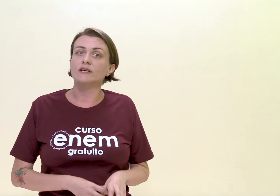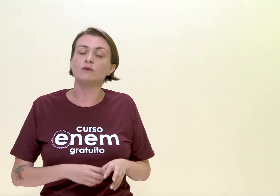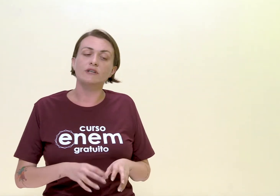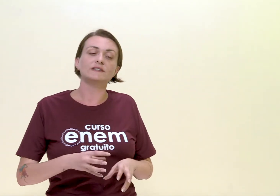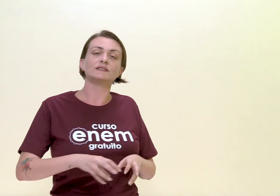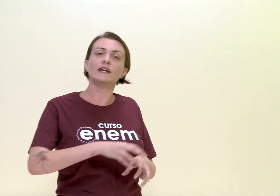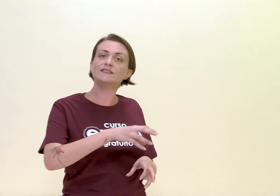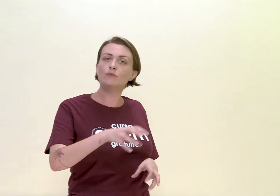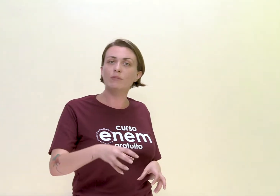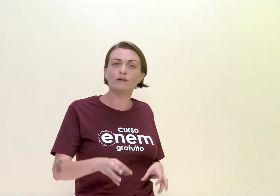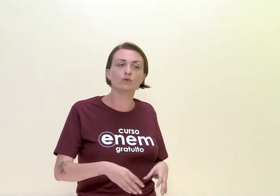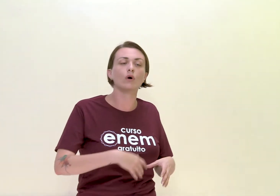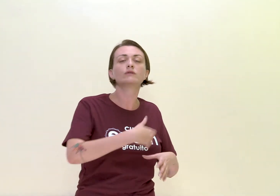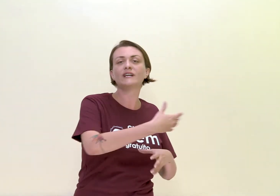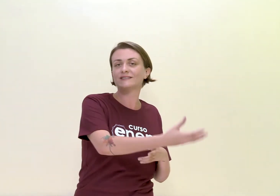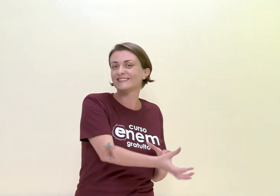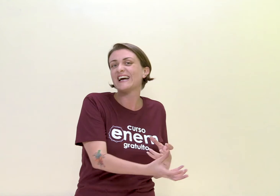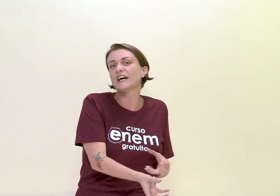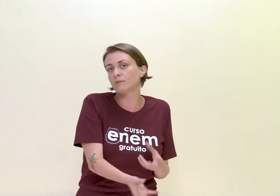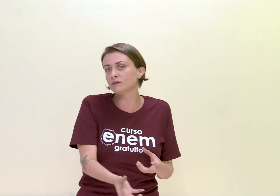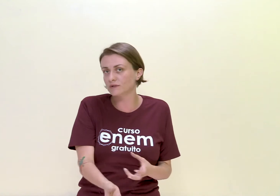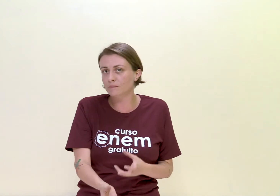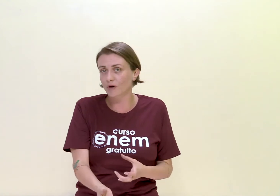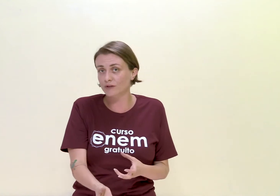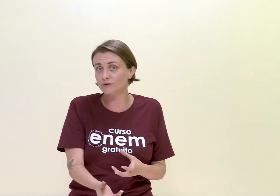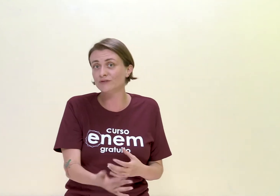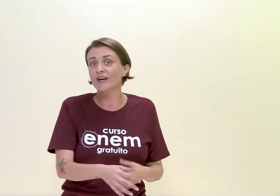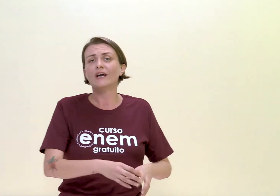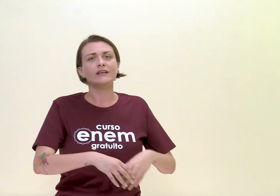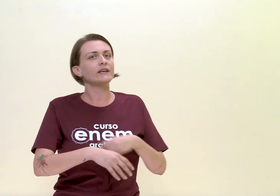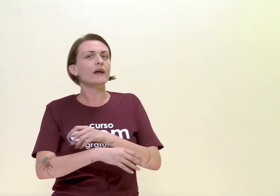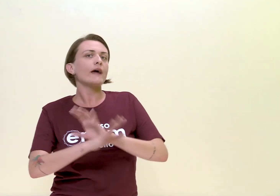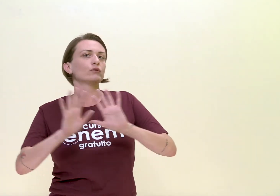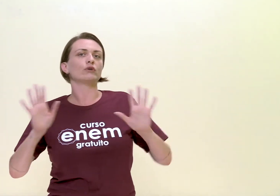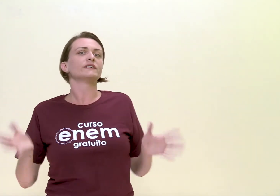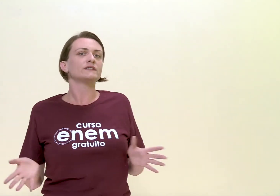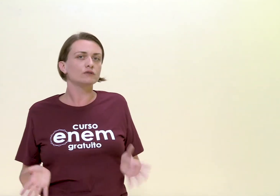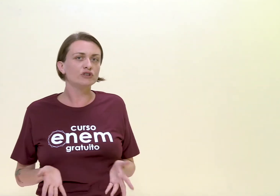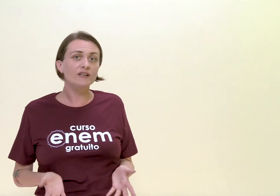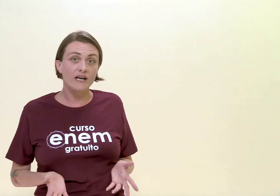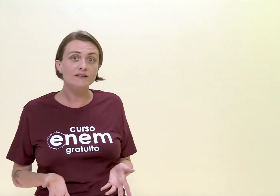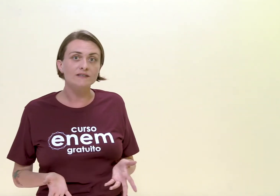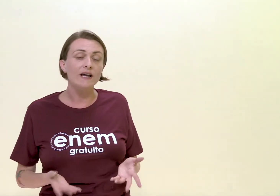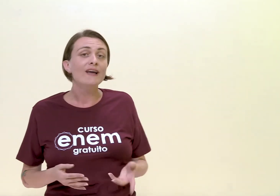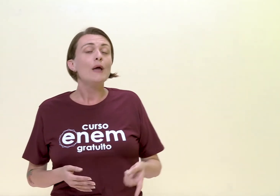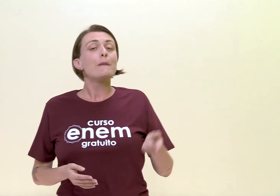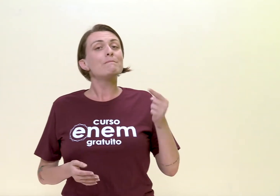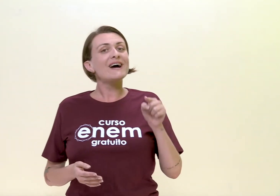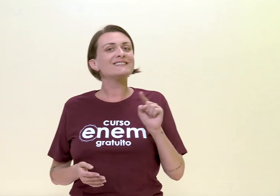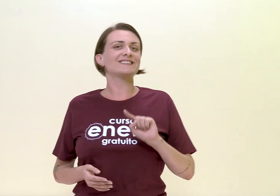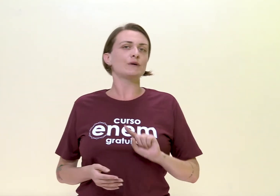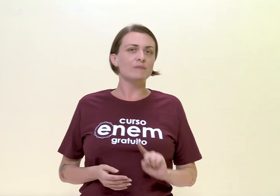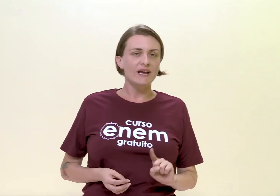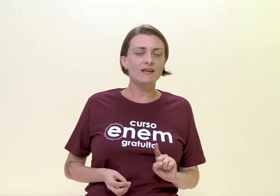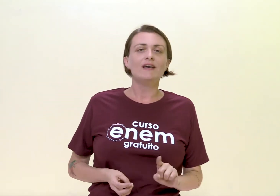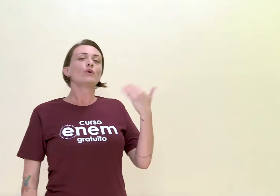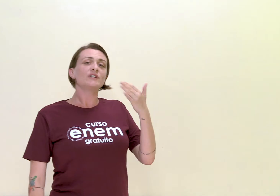que acontece nesse momento contra essa derrama dos impostos, que é do conhecido Tiradentes, né? Mas também, muito